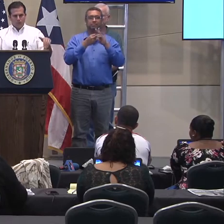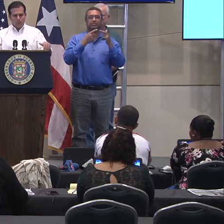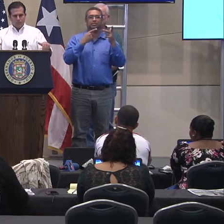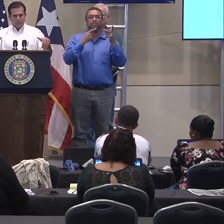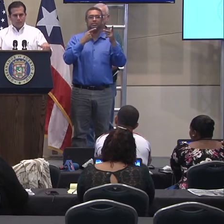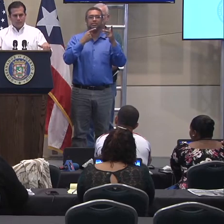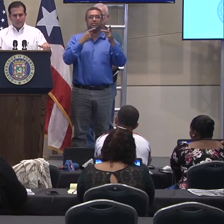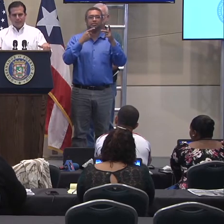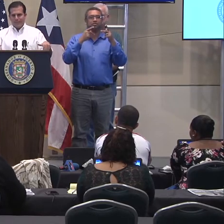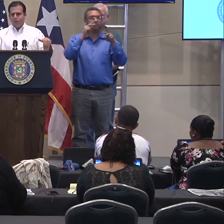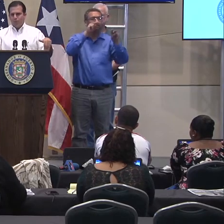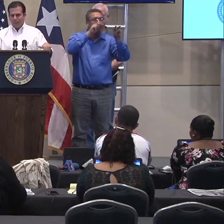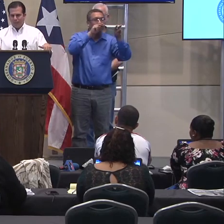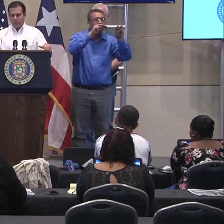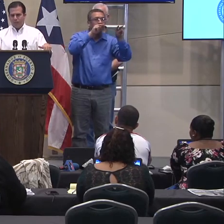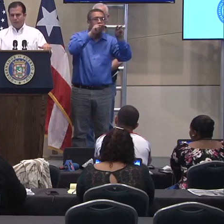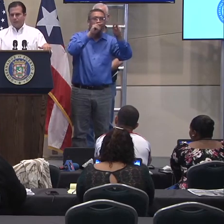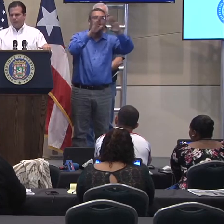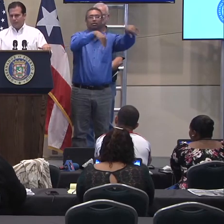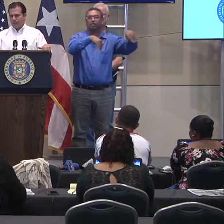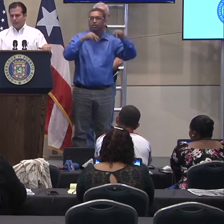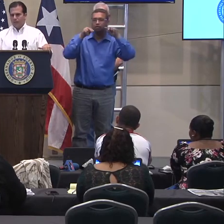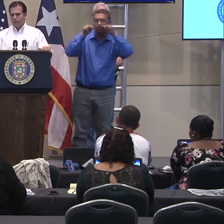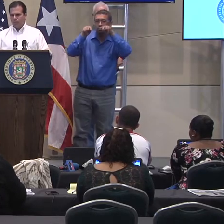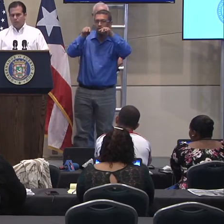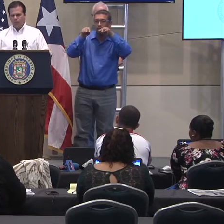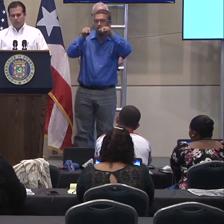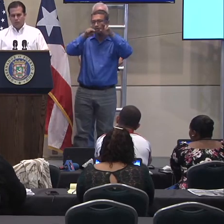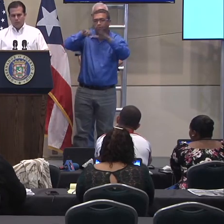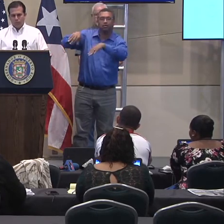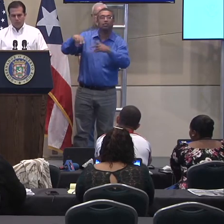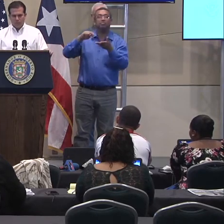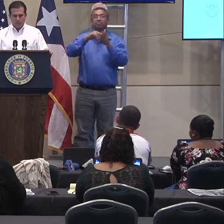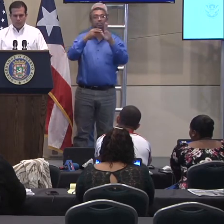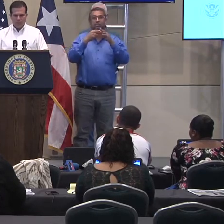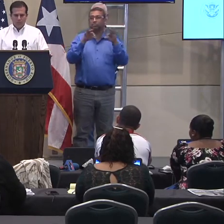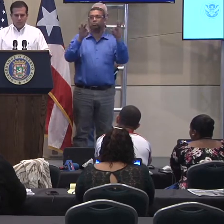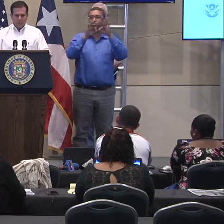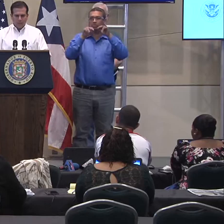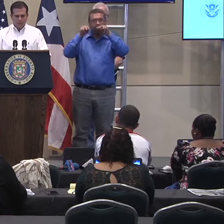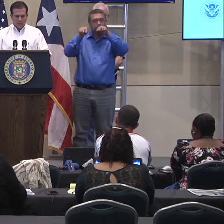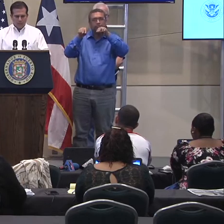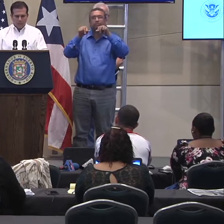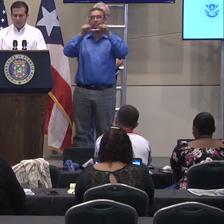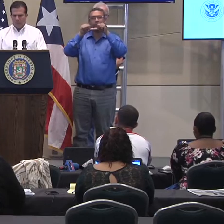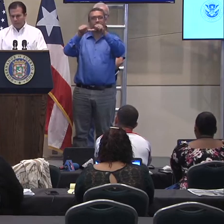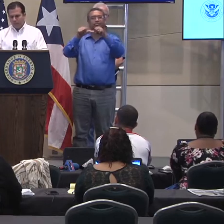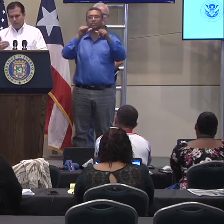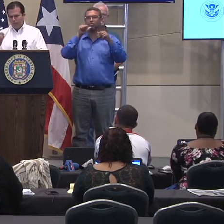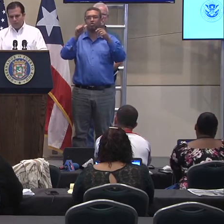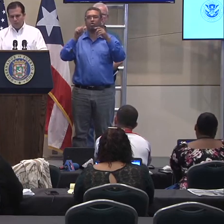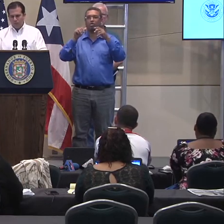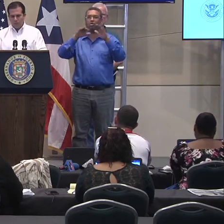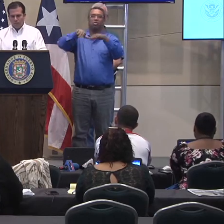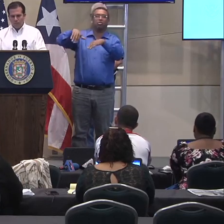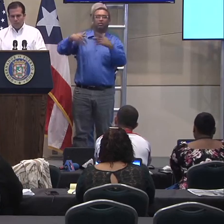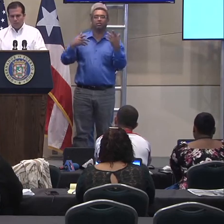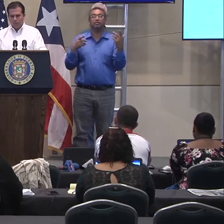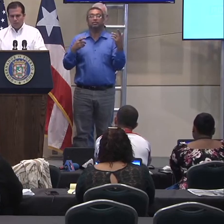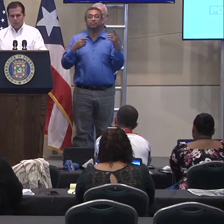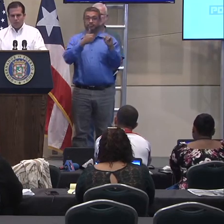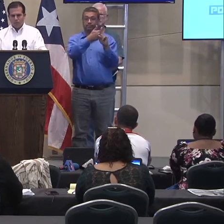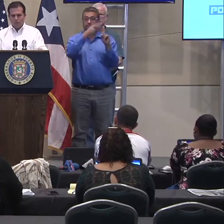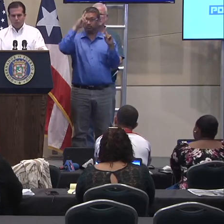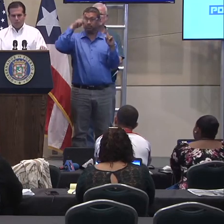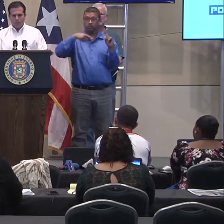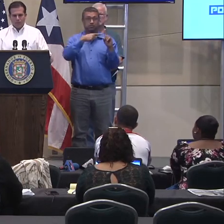pero que lo importante es que se quede aquí operacionalmente esto funcionando. Así que el vicepresidente ha sido muy